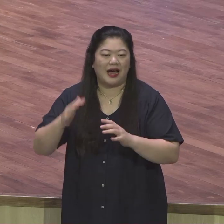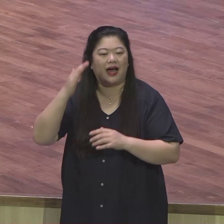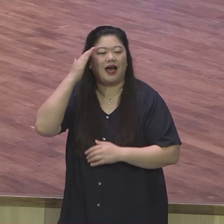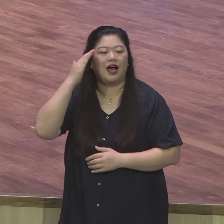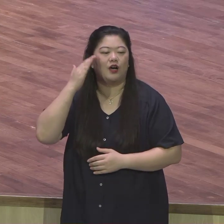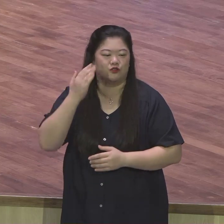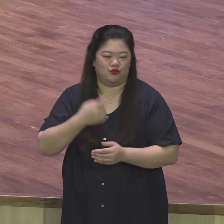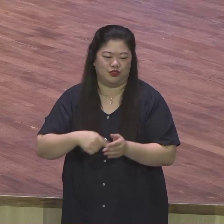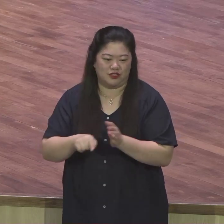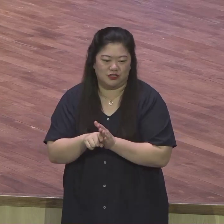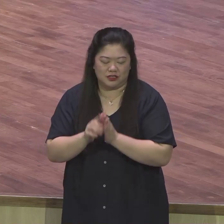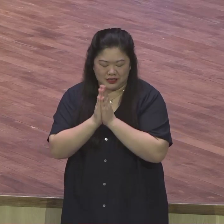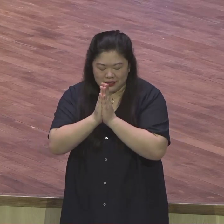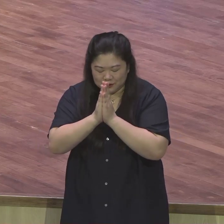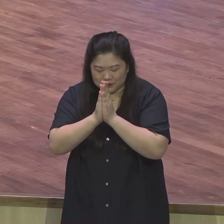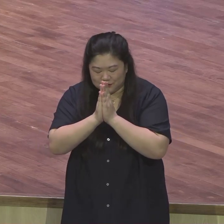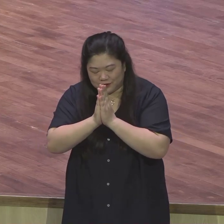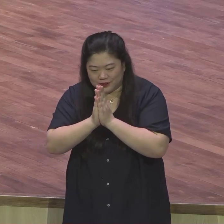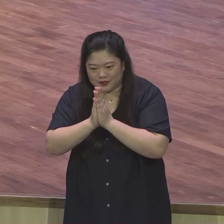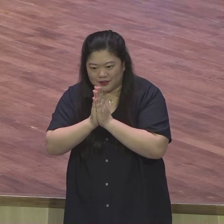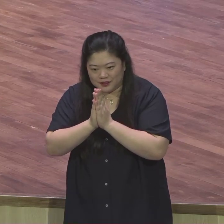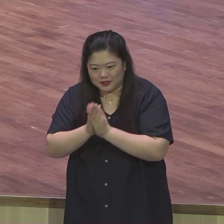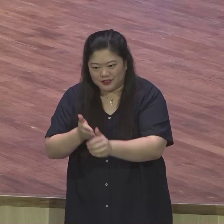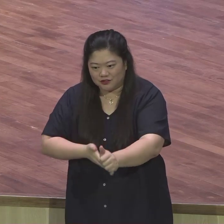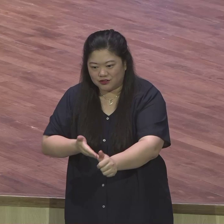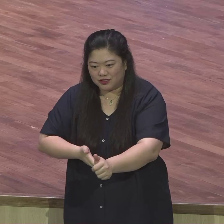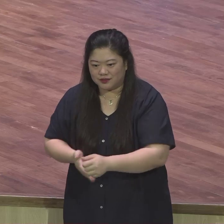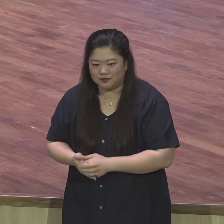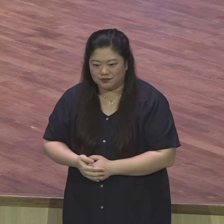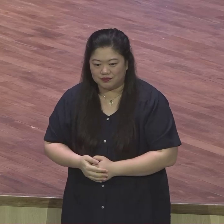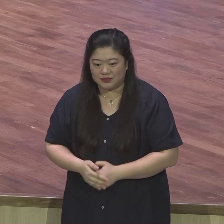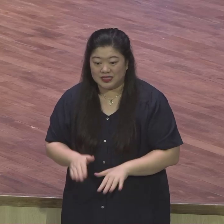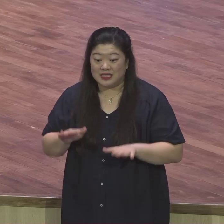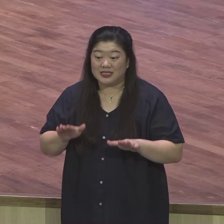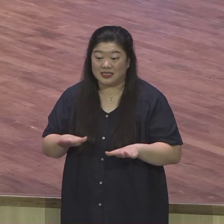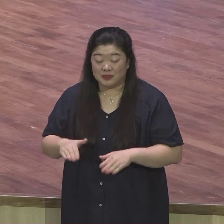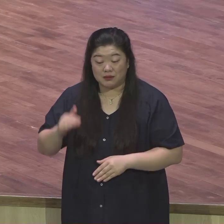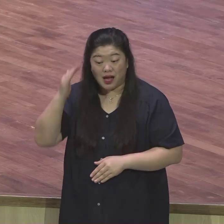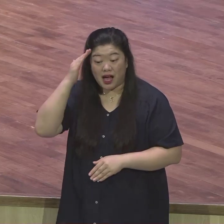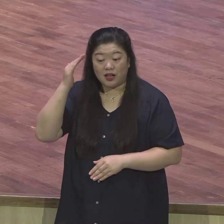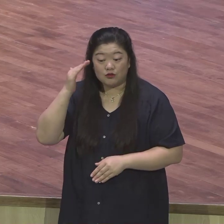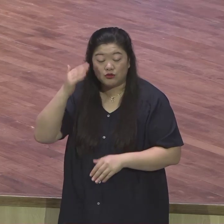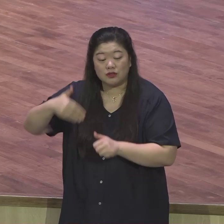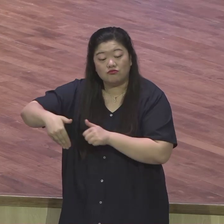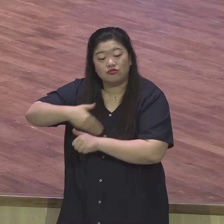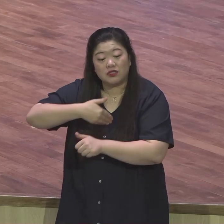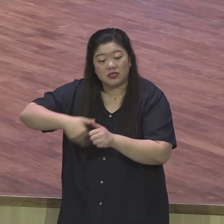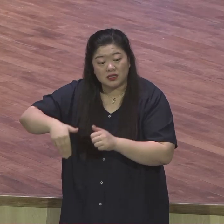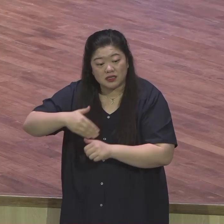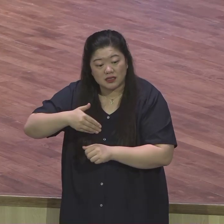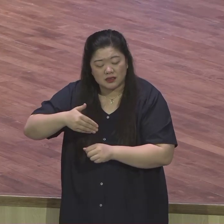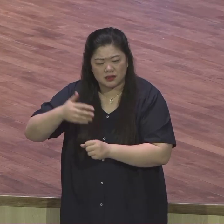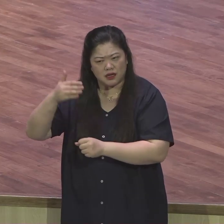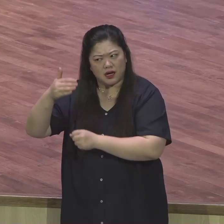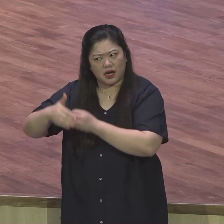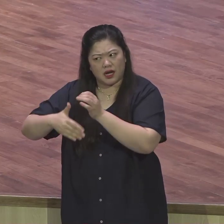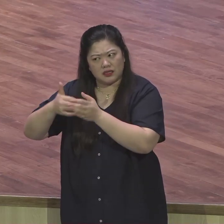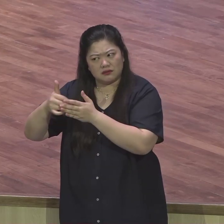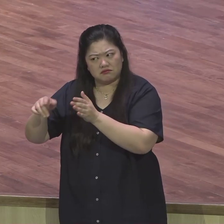양심에 손을 기도해보시라고. 이 나라가 이 정부가 하나님을 믿는 나라인가. 자파들은 하나님을 안 믿습니다. 그거 아셔야